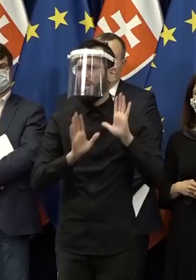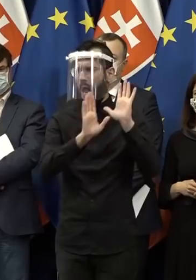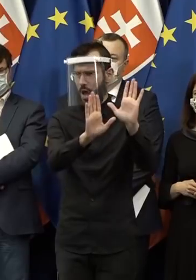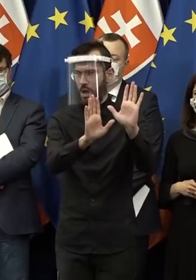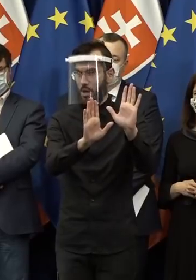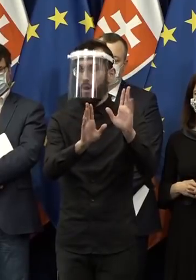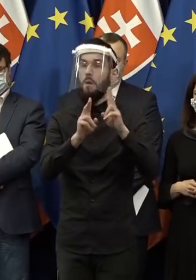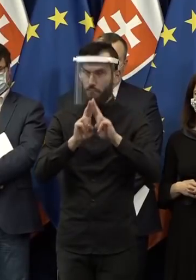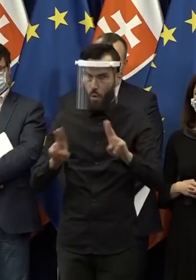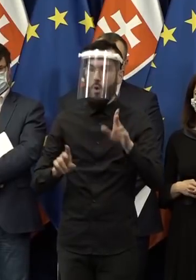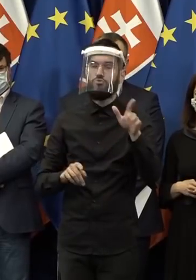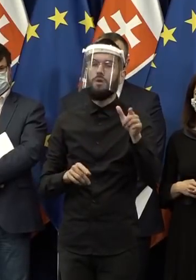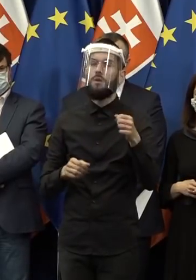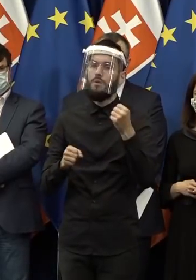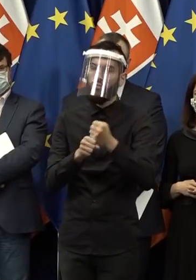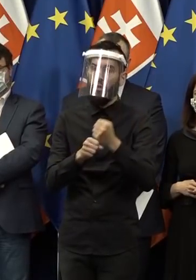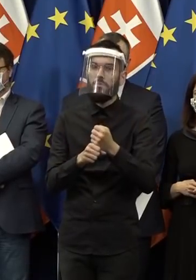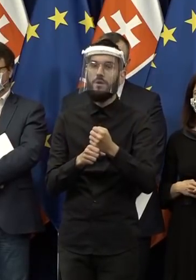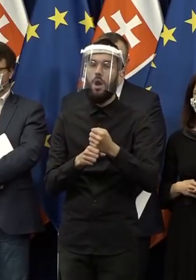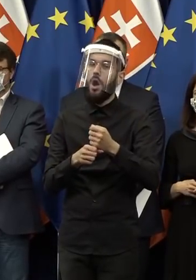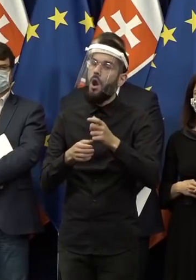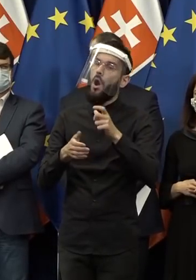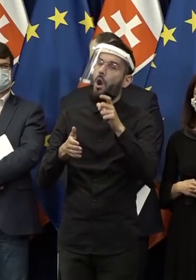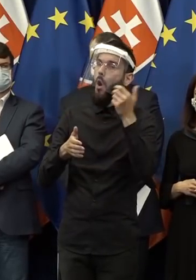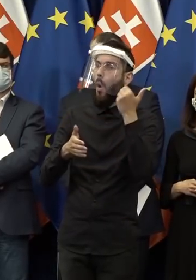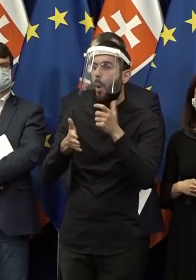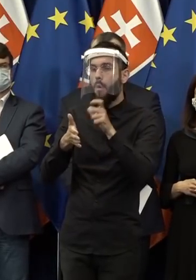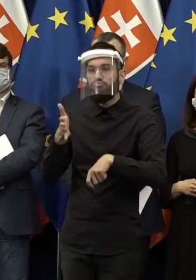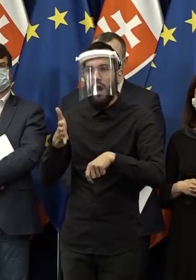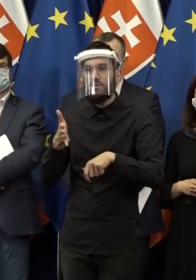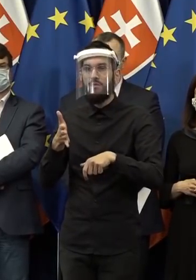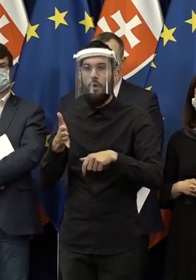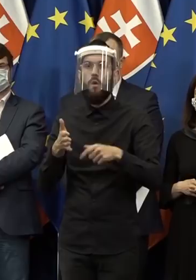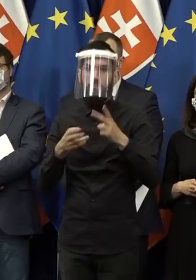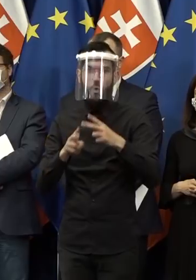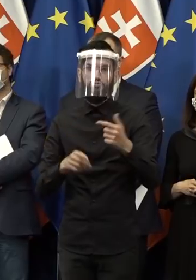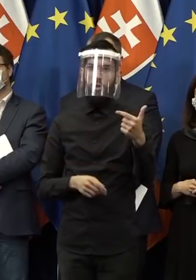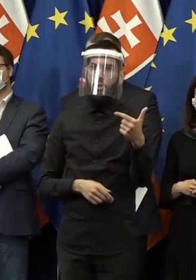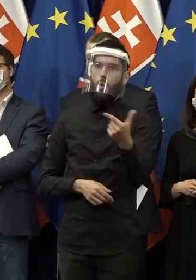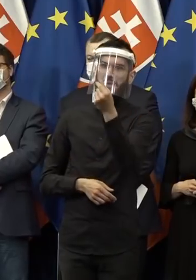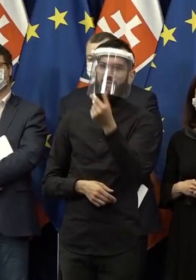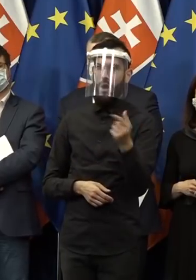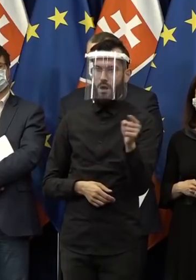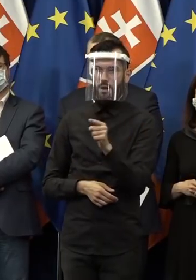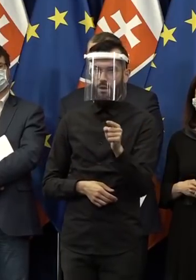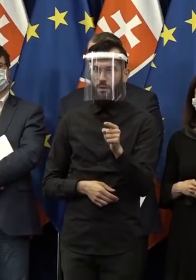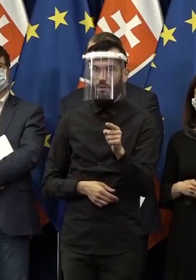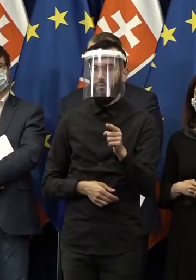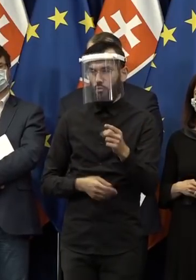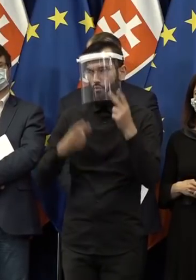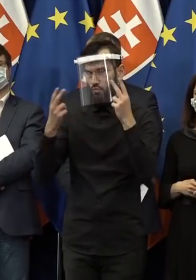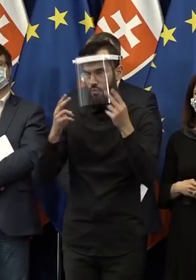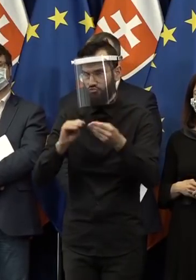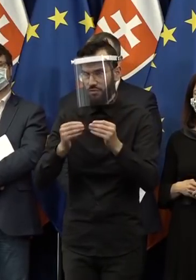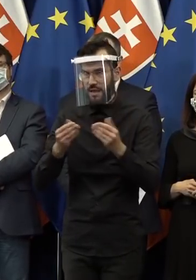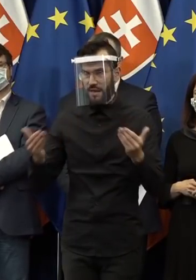krajine, umožníme mať občianstvo tejto inej krajiny bez toho, aby stratili slovenské občianstvo. Čo je takisto veľmi zásadná